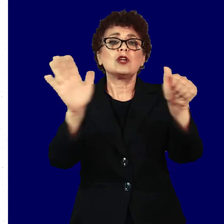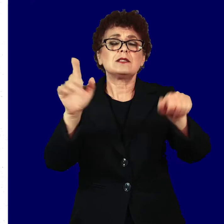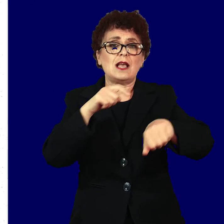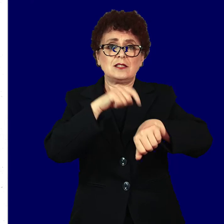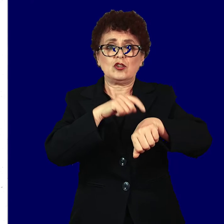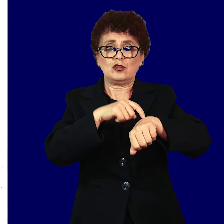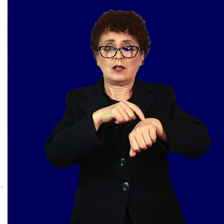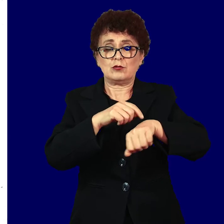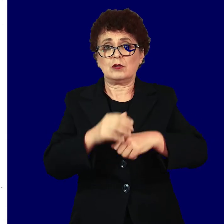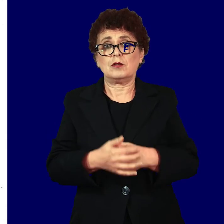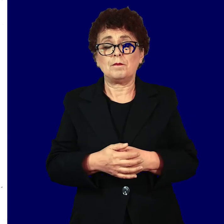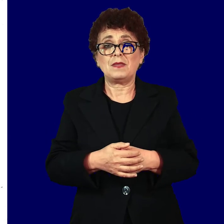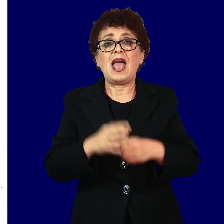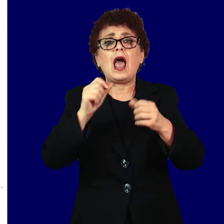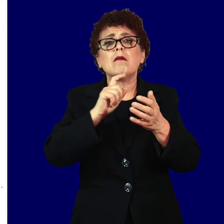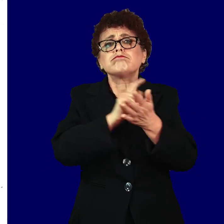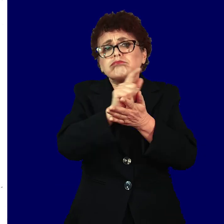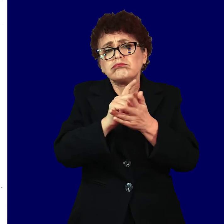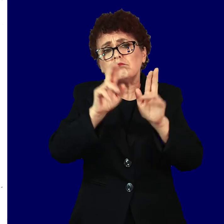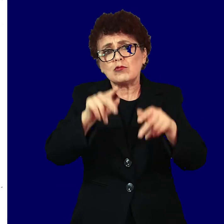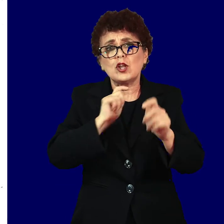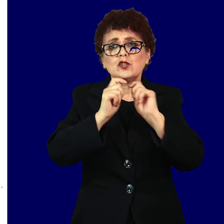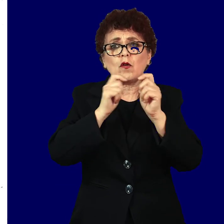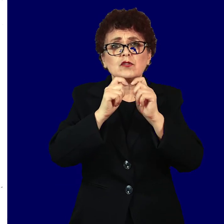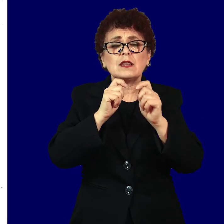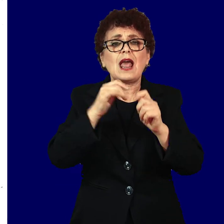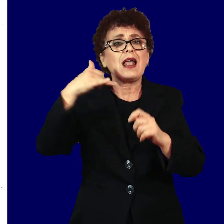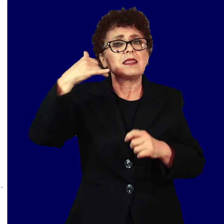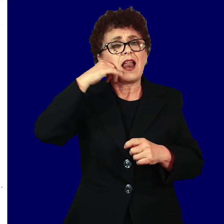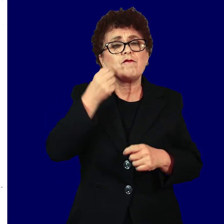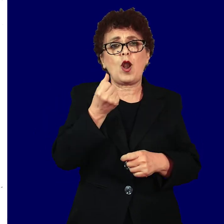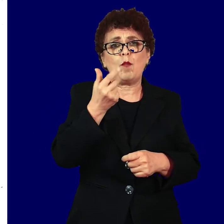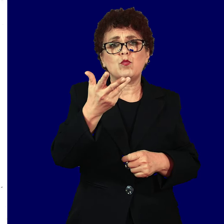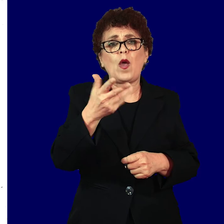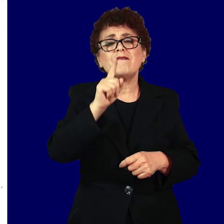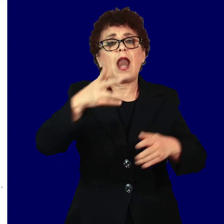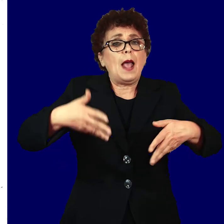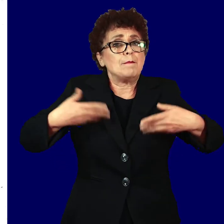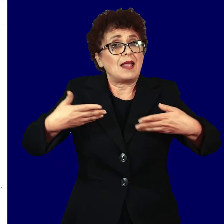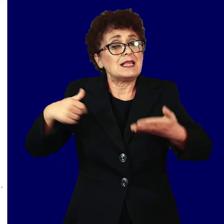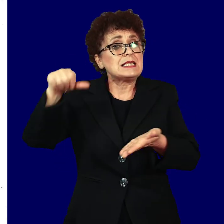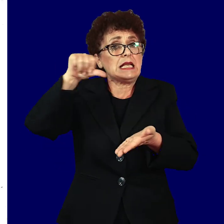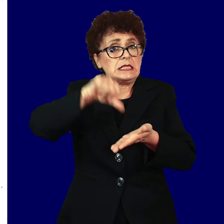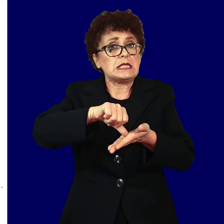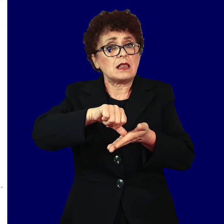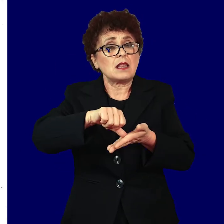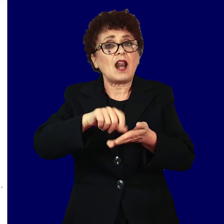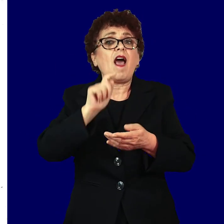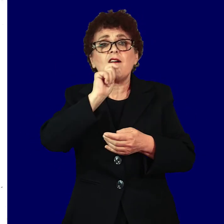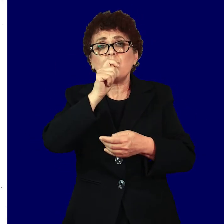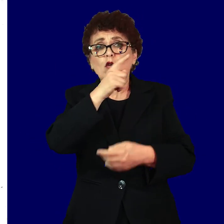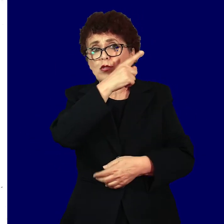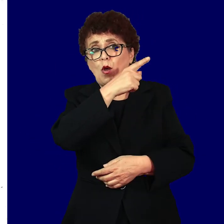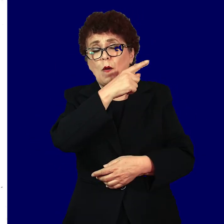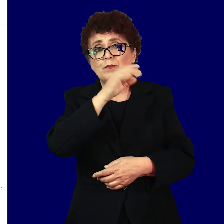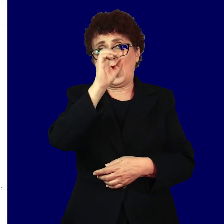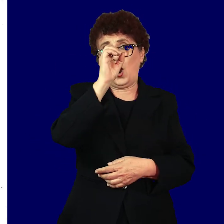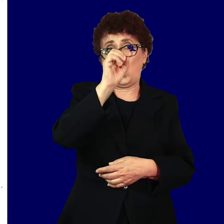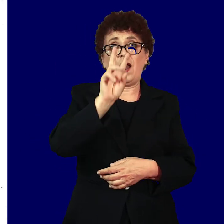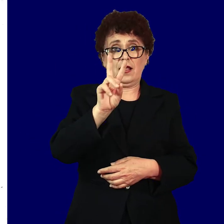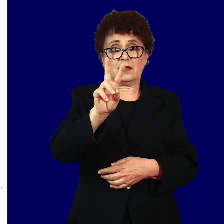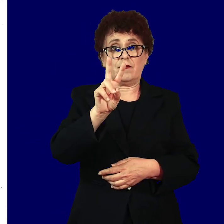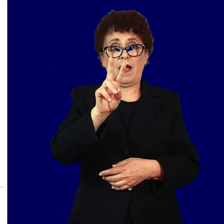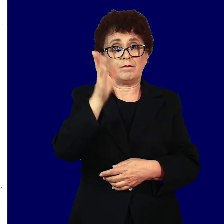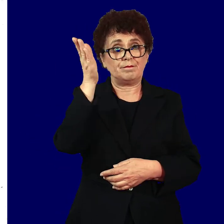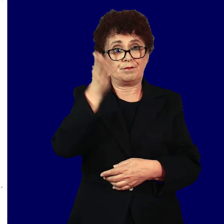часот. Термин може да закажете на телефонските броеви на младински центр водно 02